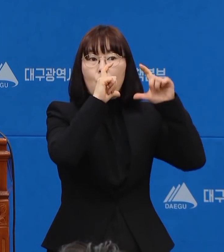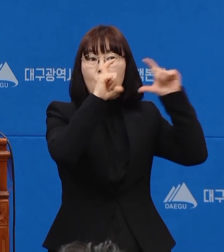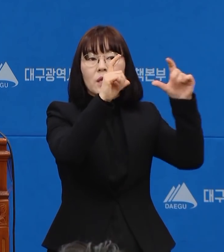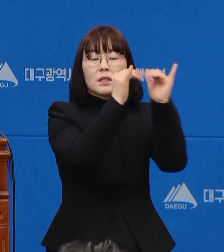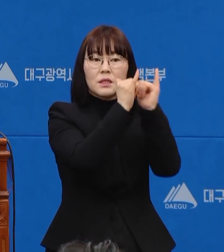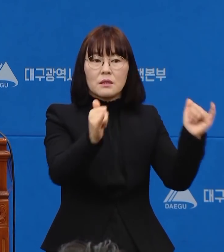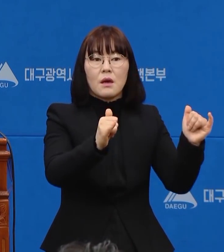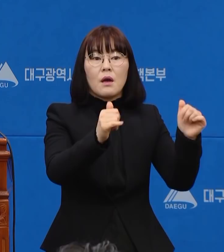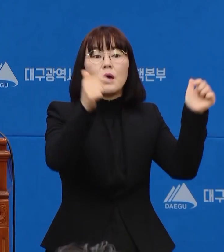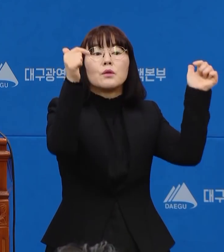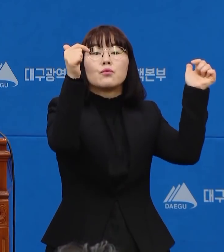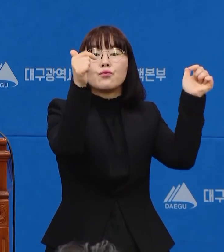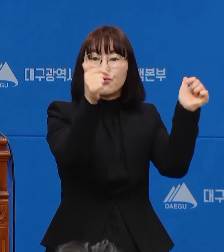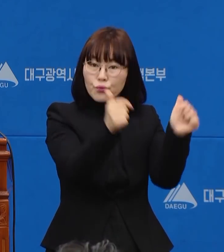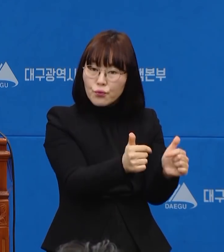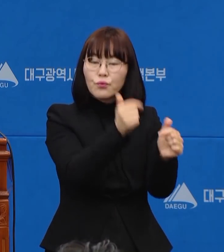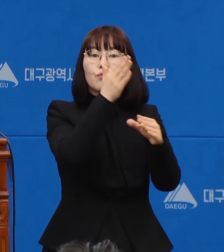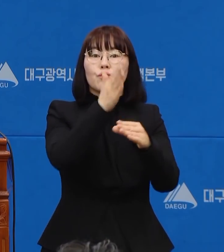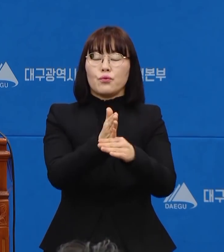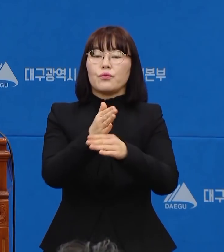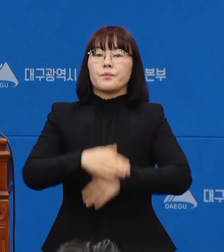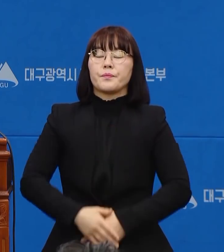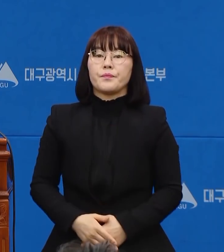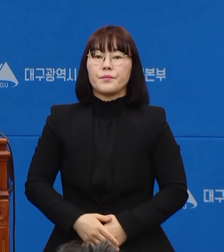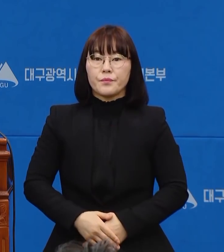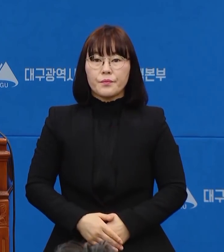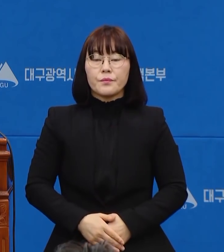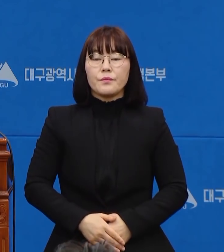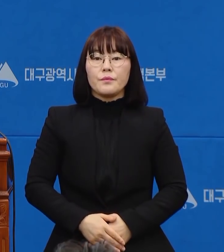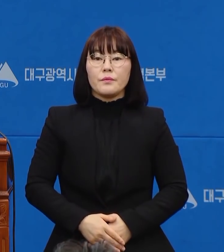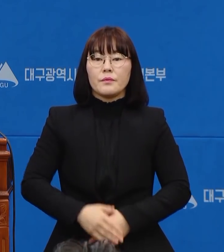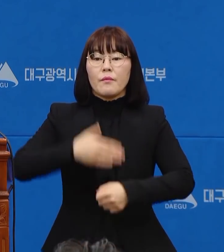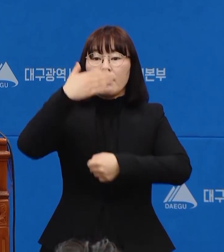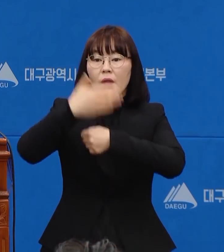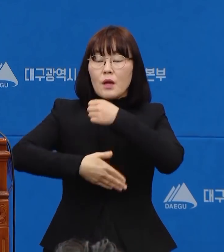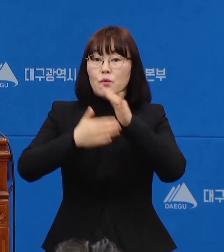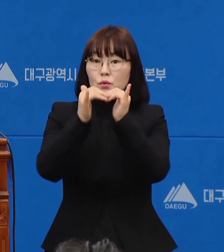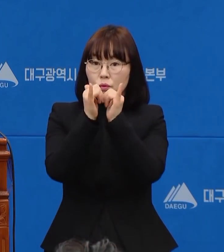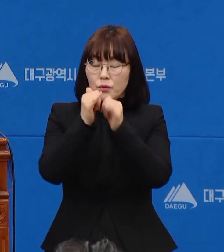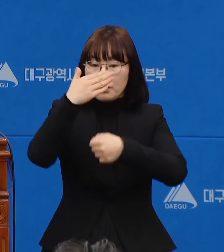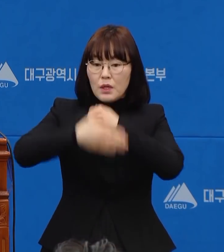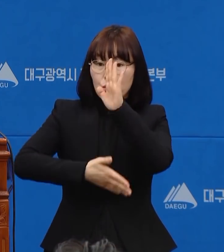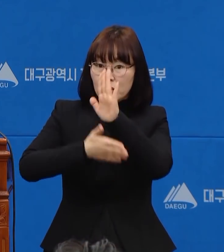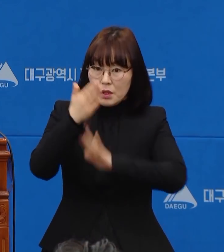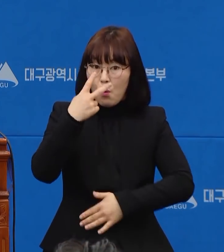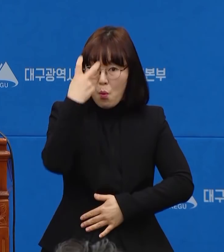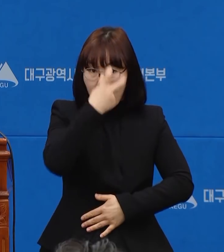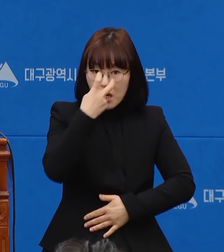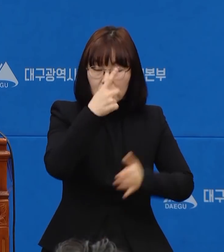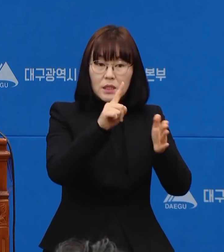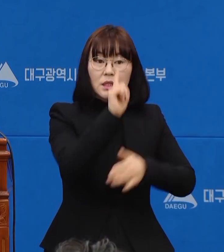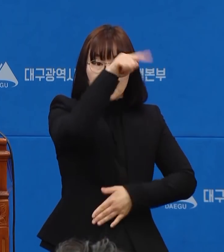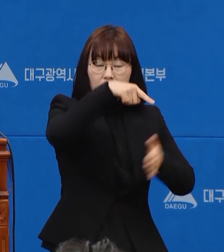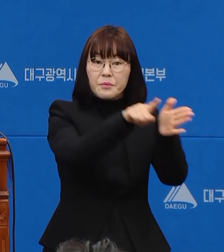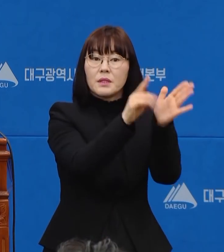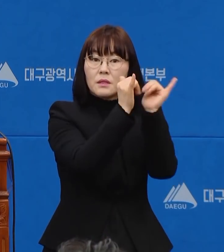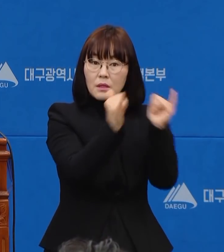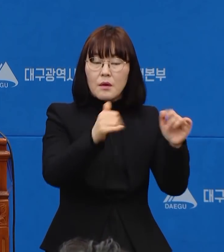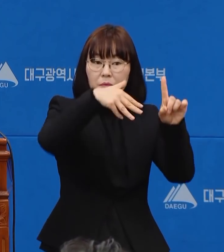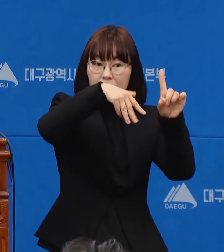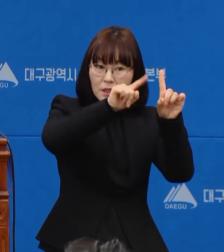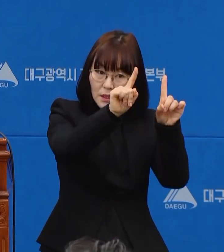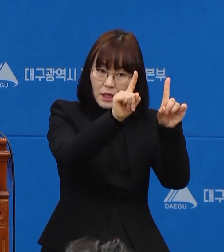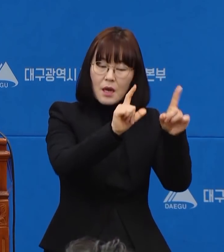계속해서 낮아지고 있다는 말씀을 드립니다. 한편 대구시에서 관리 중인 신천지 교인 중 1차